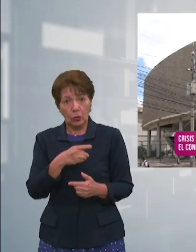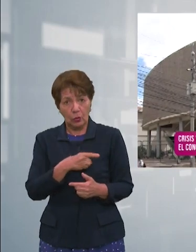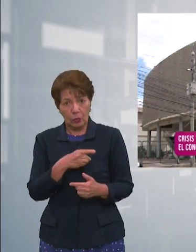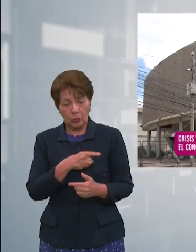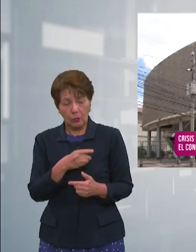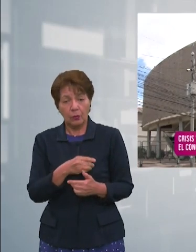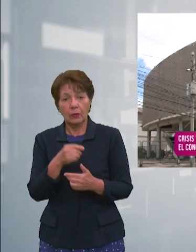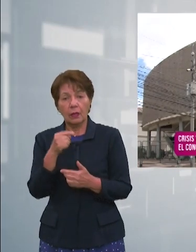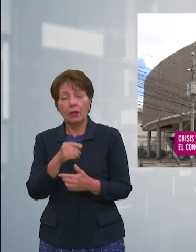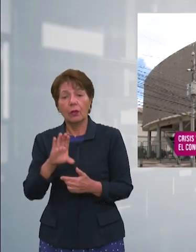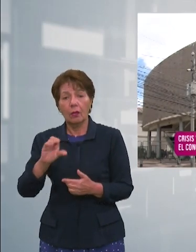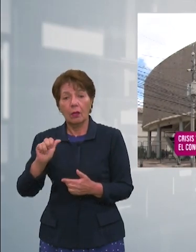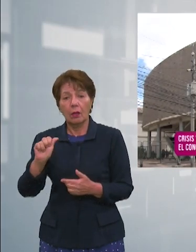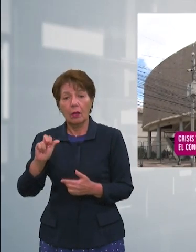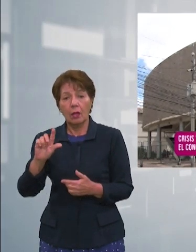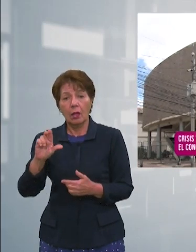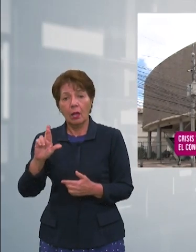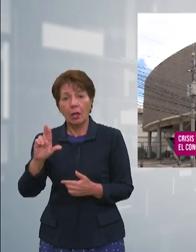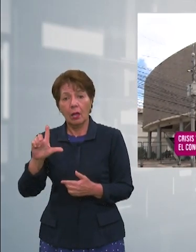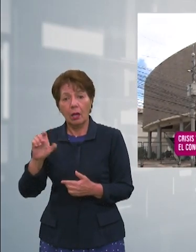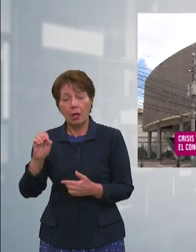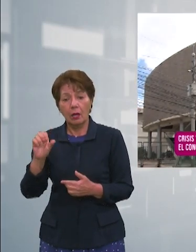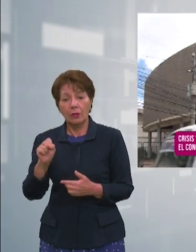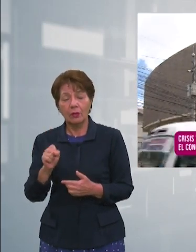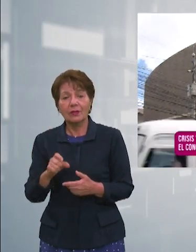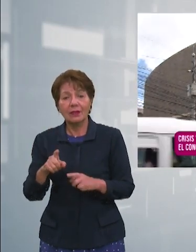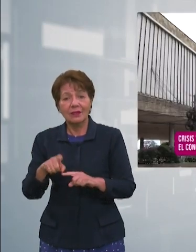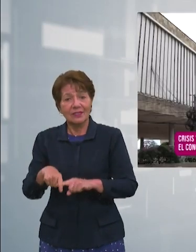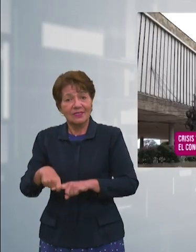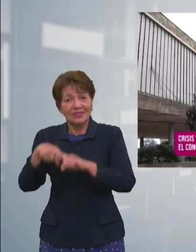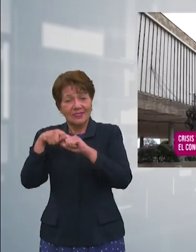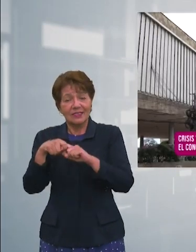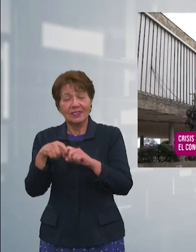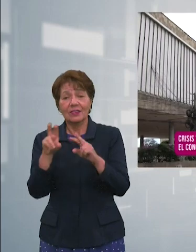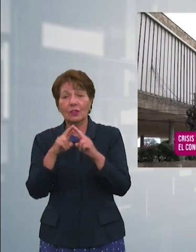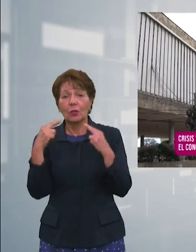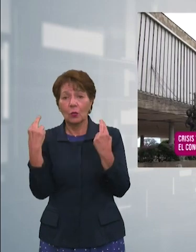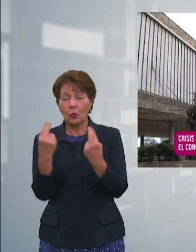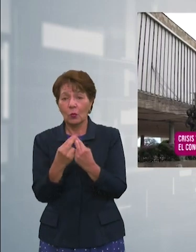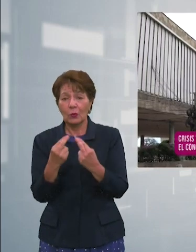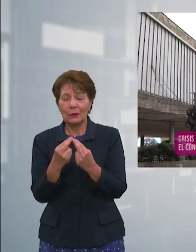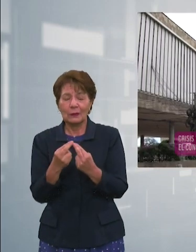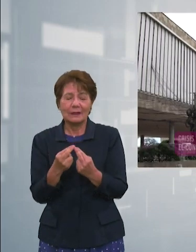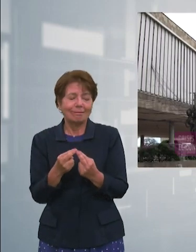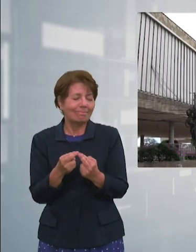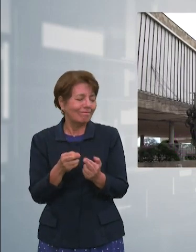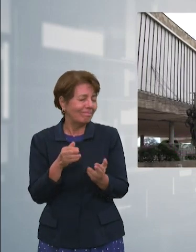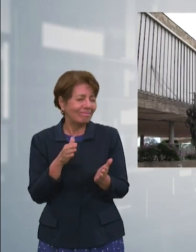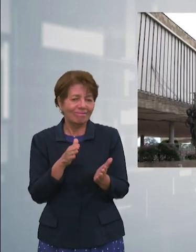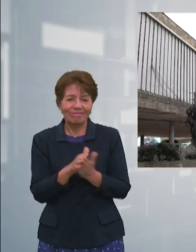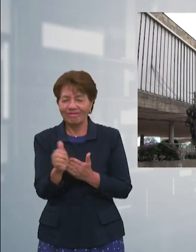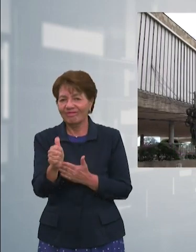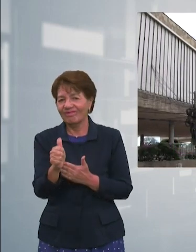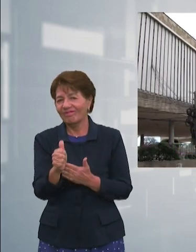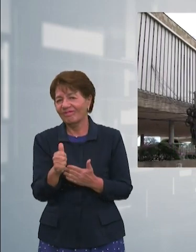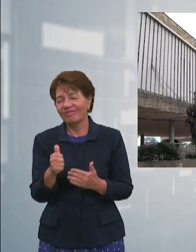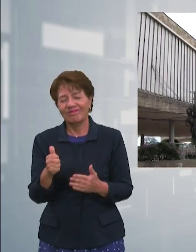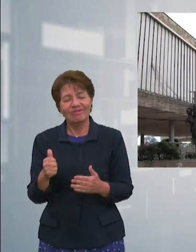Honduras ha provocado la suspensión de sesiones y un fracaso en su gestión legislativa.